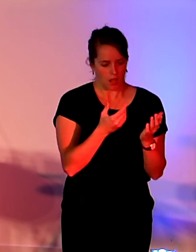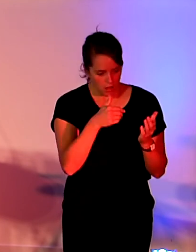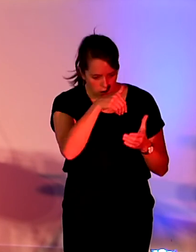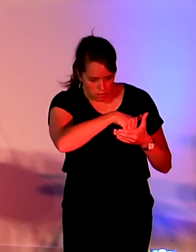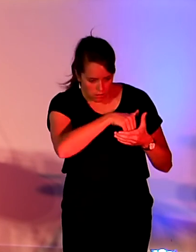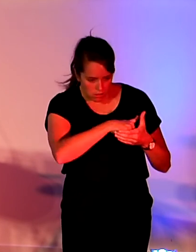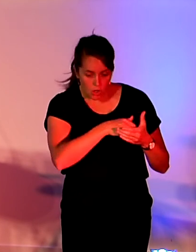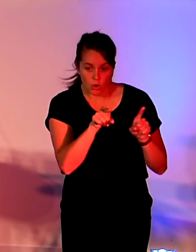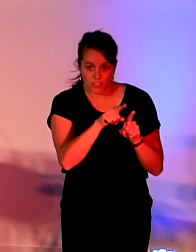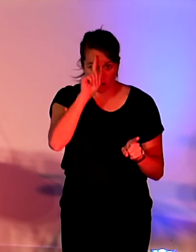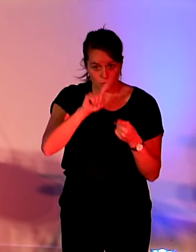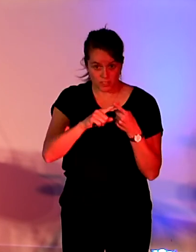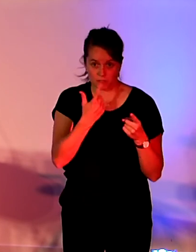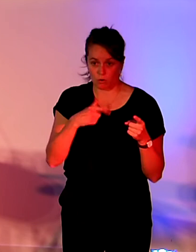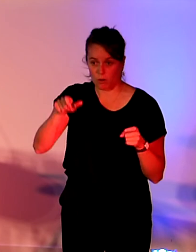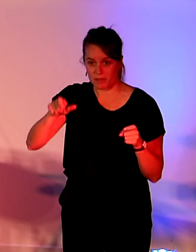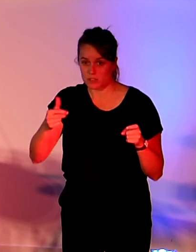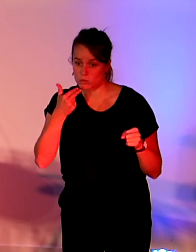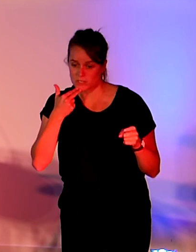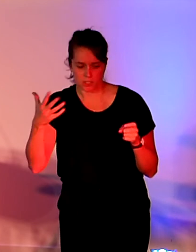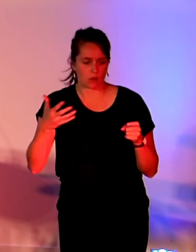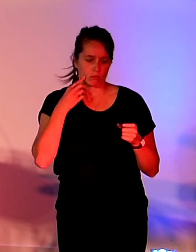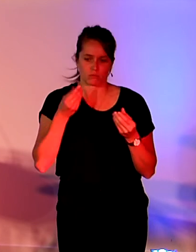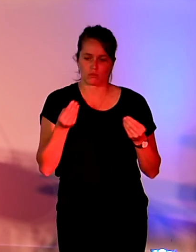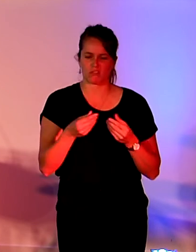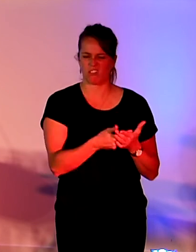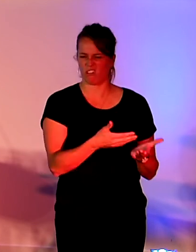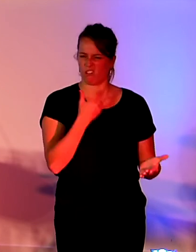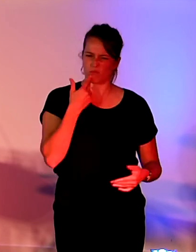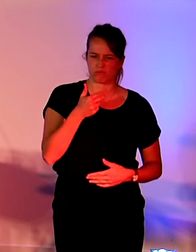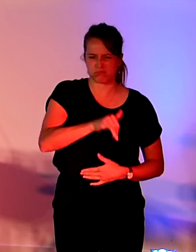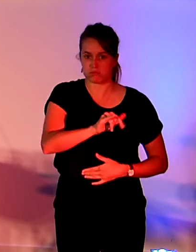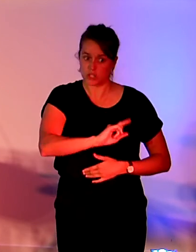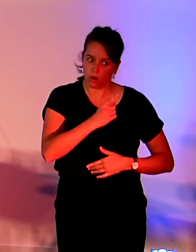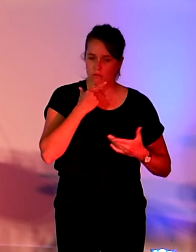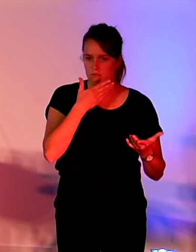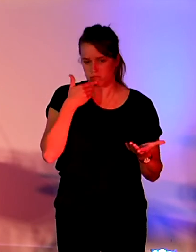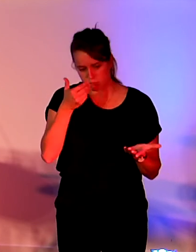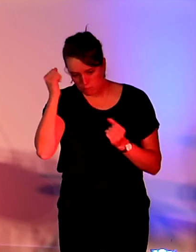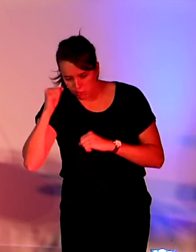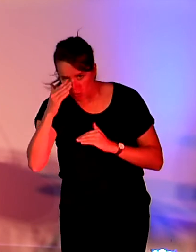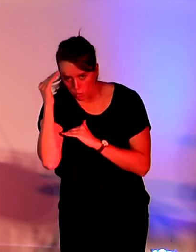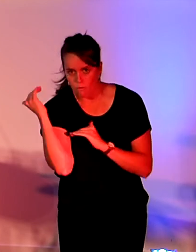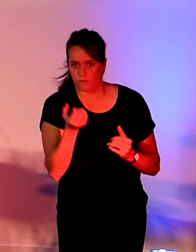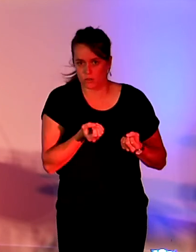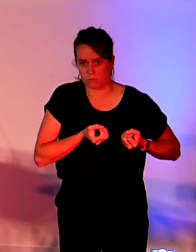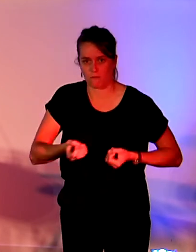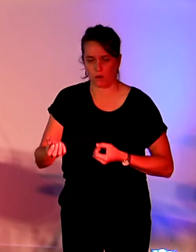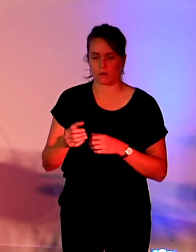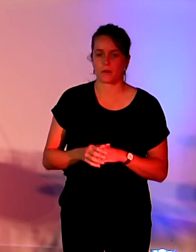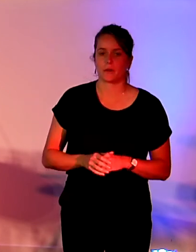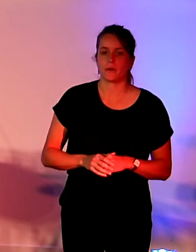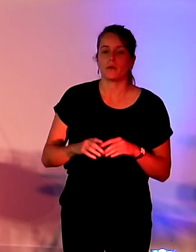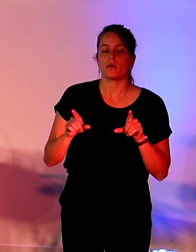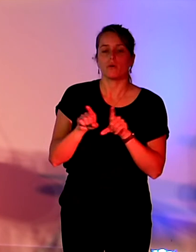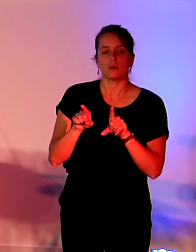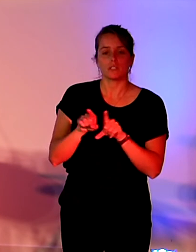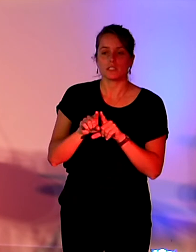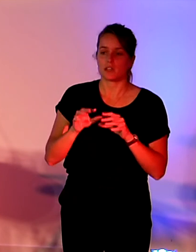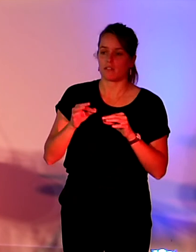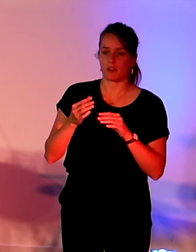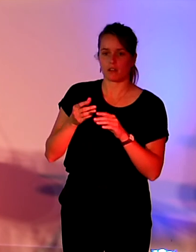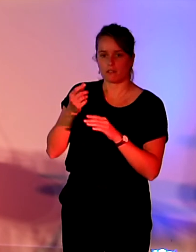donner aussi un avantage compétitif aux entreprises françaises. On aura aussi comme mesure le soutien financier à l'innovation